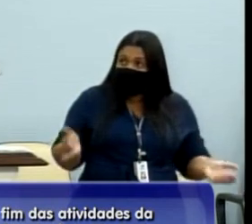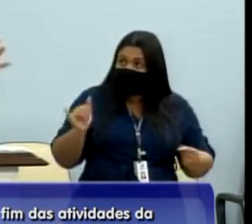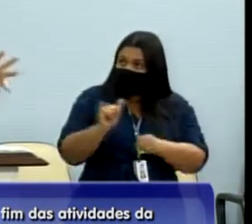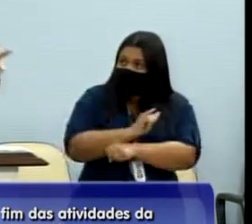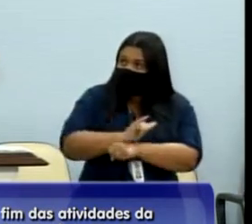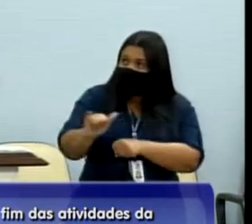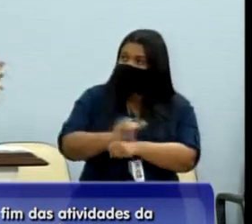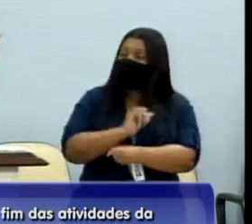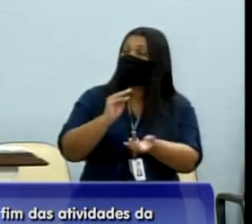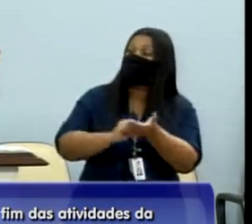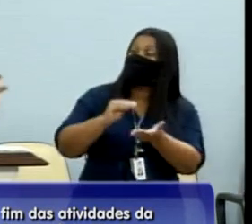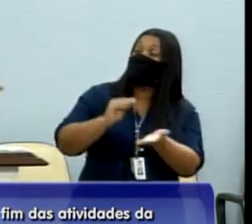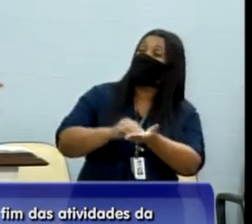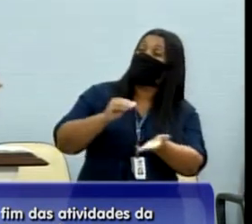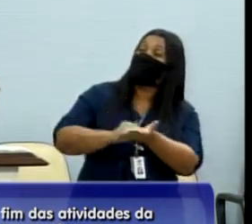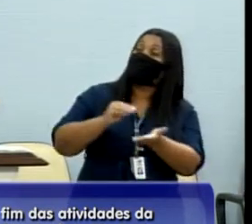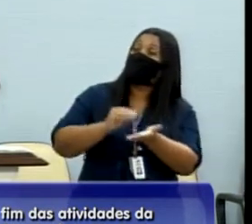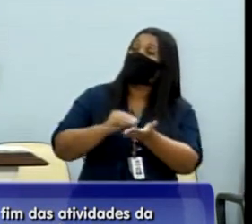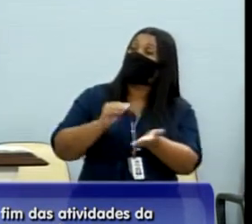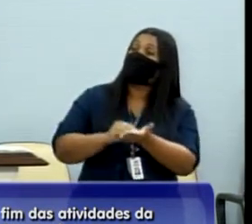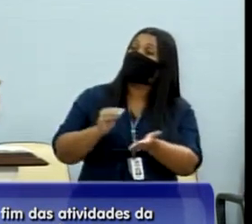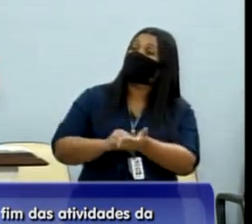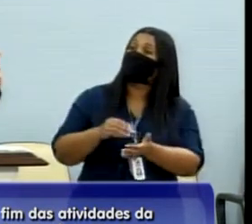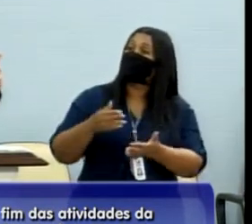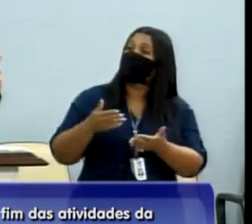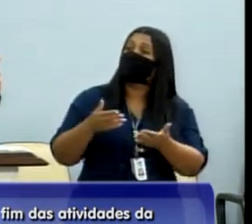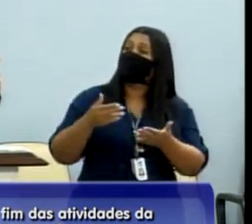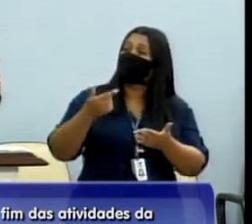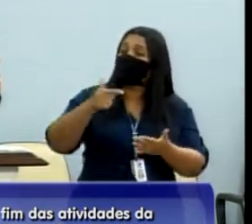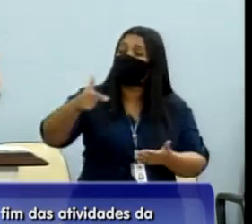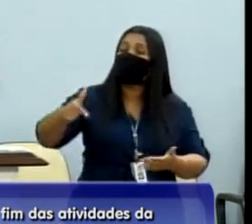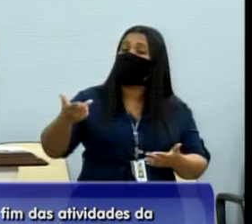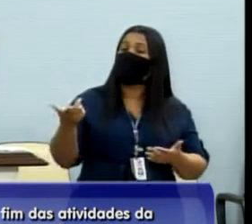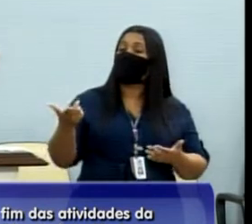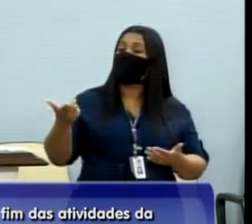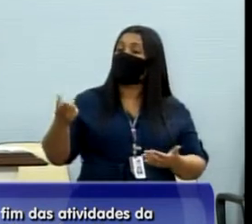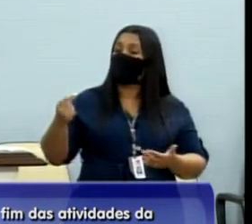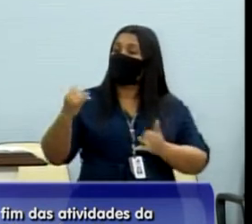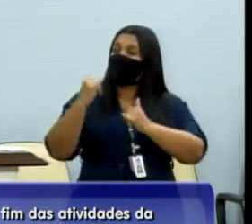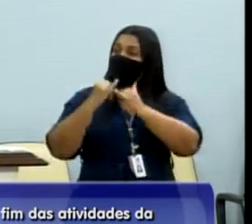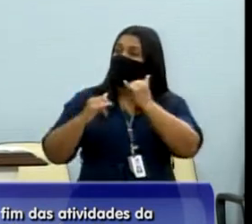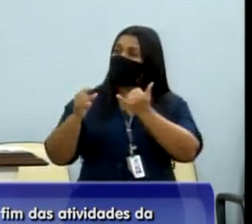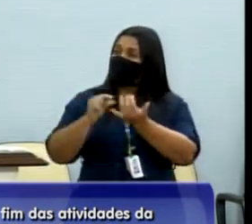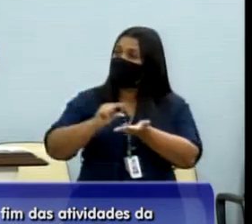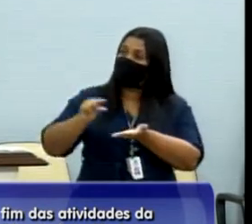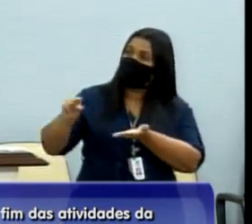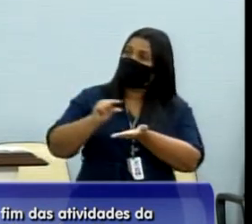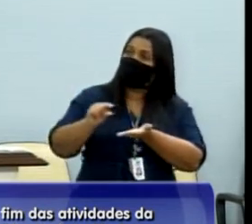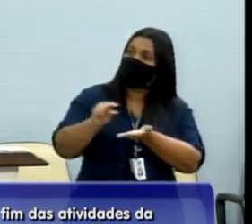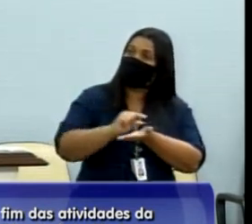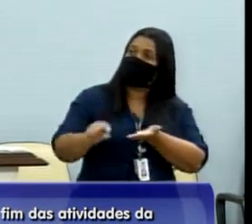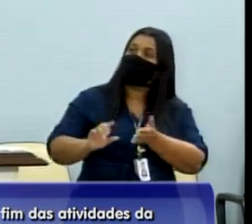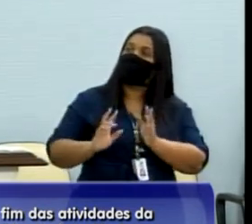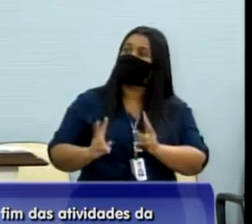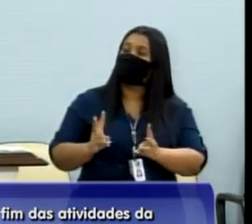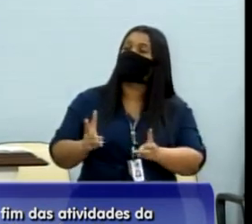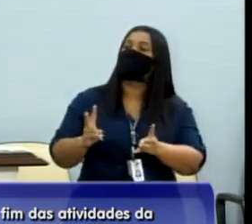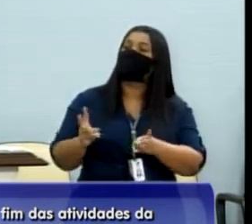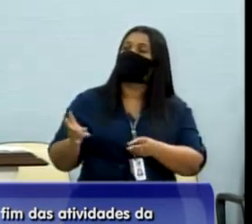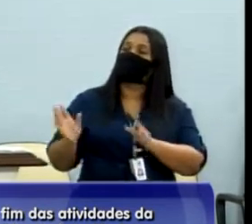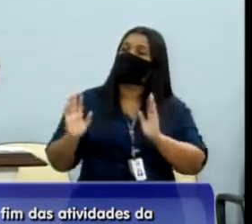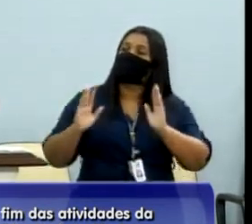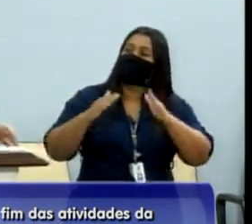vai ser beneficiado, mesmo que não haja retenção do dinheiro, mesmo que não haja o pedágio, mas esse encaminhamento seletivo, esse